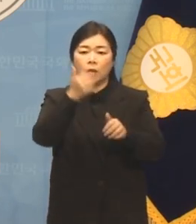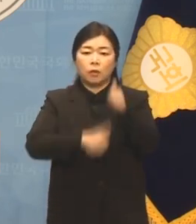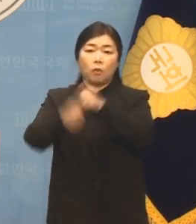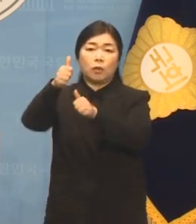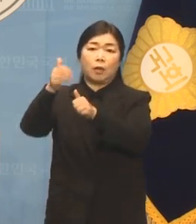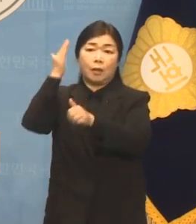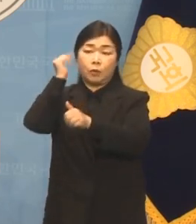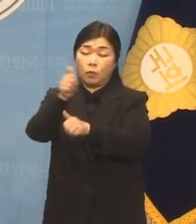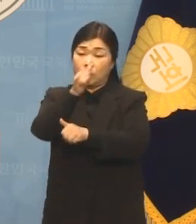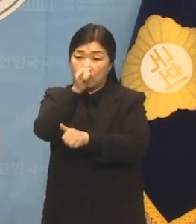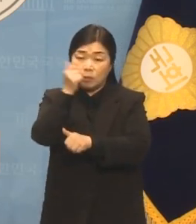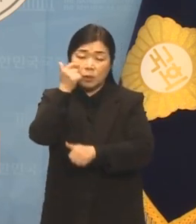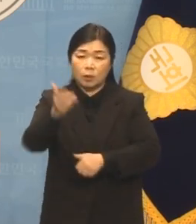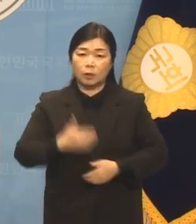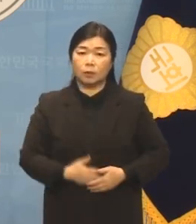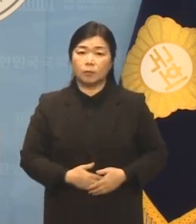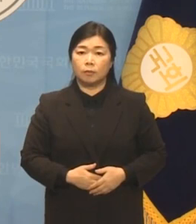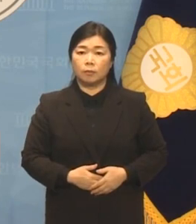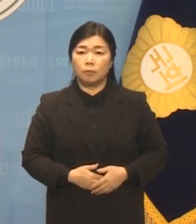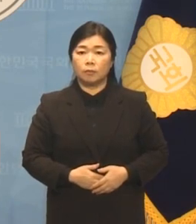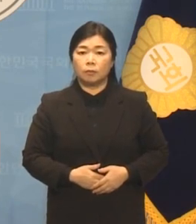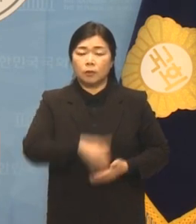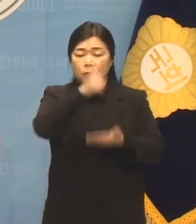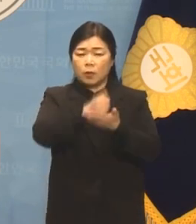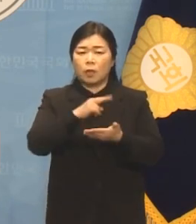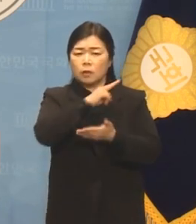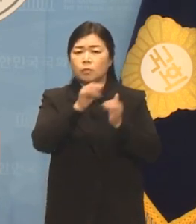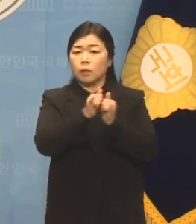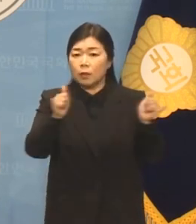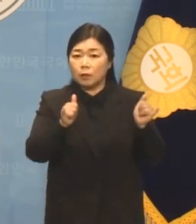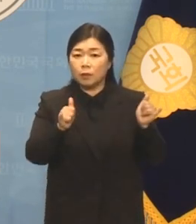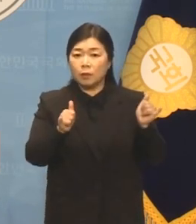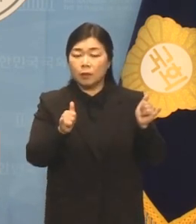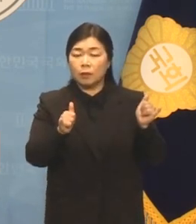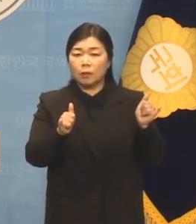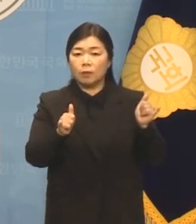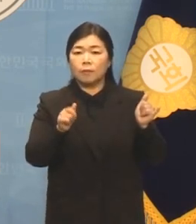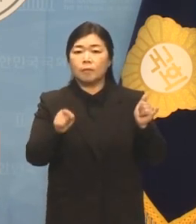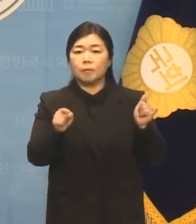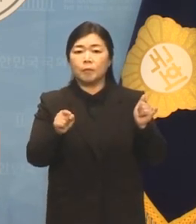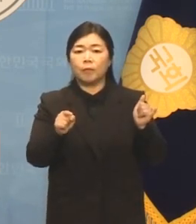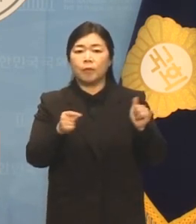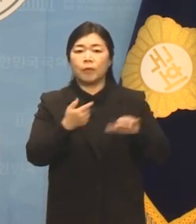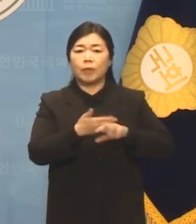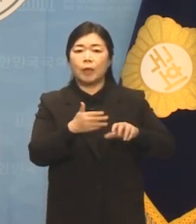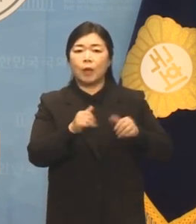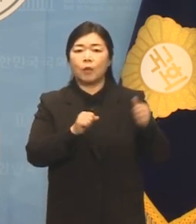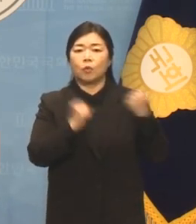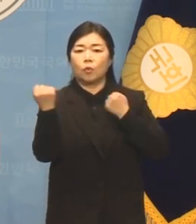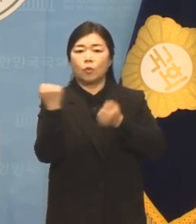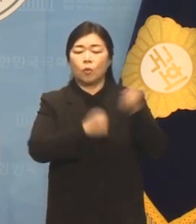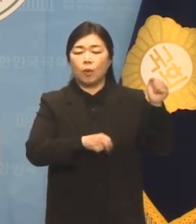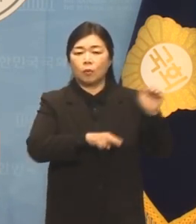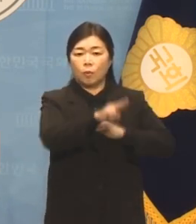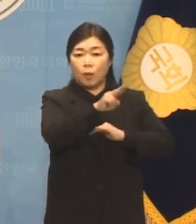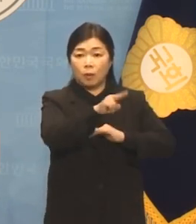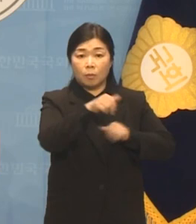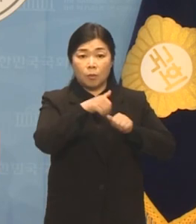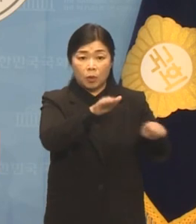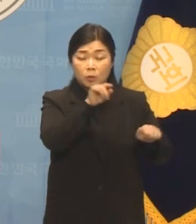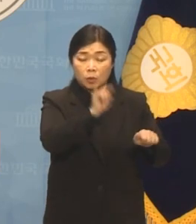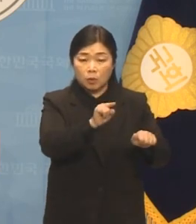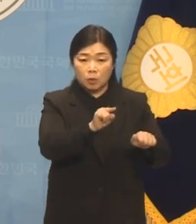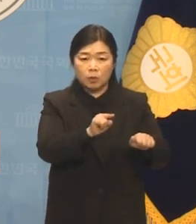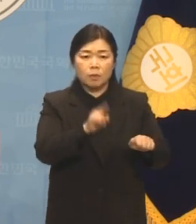해외로 빼돌린 윤 대통령의 작태는 마치 조직 보수가 부하를 해외로 밀항시키는 조폭 영화의